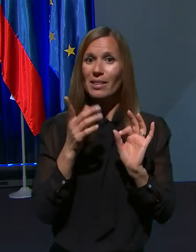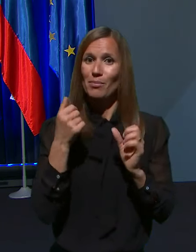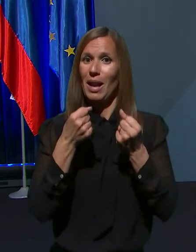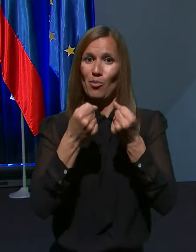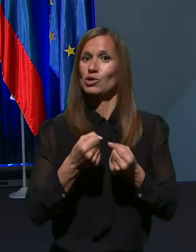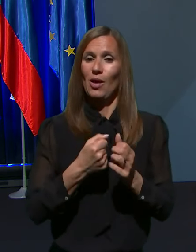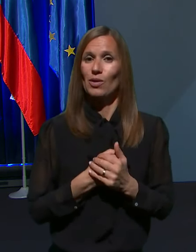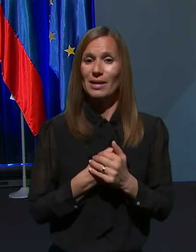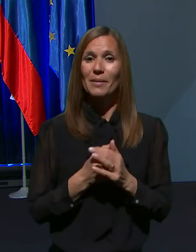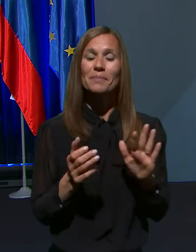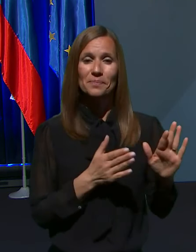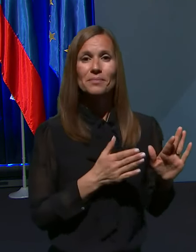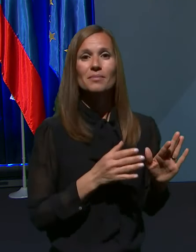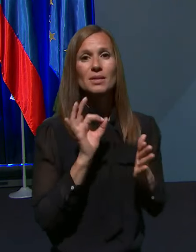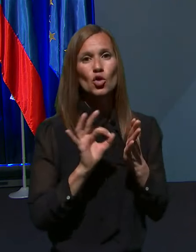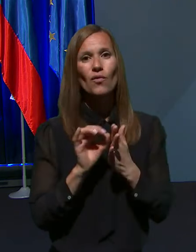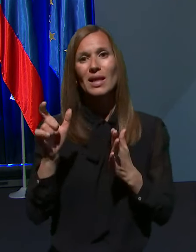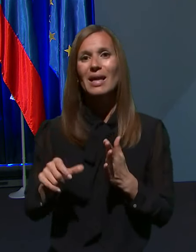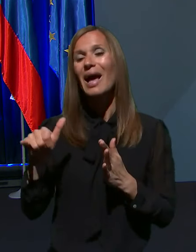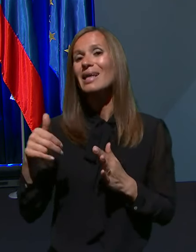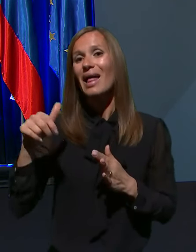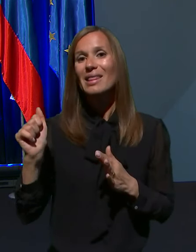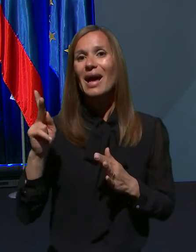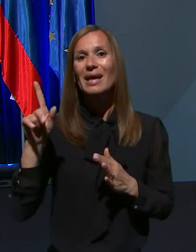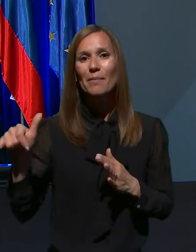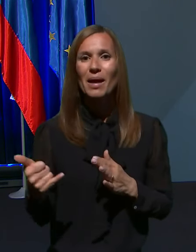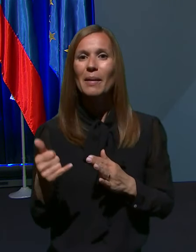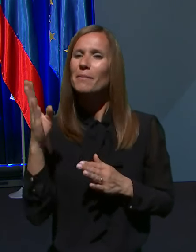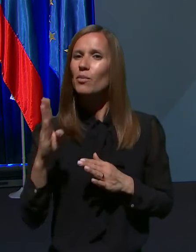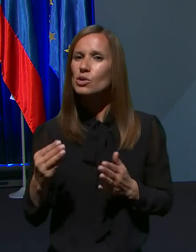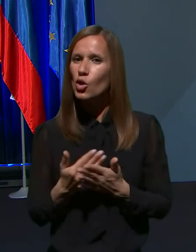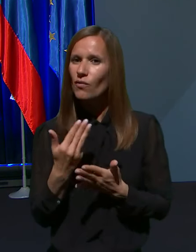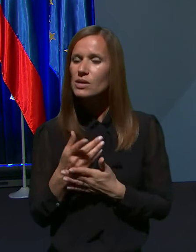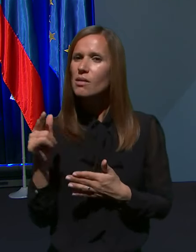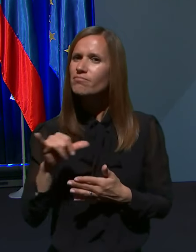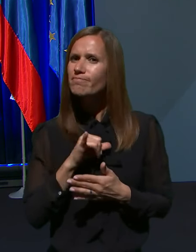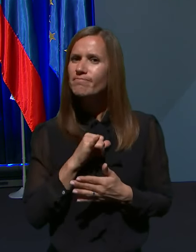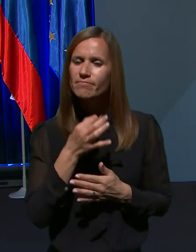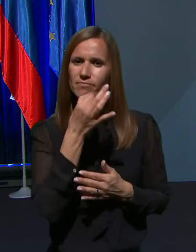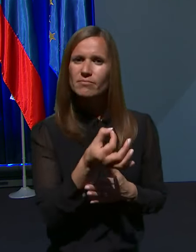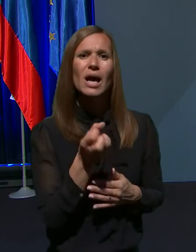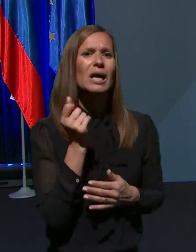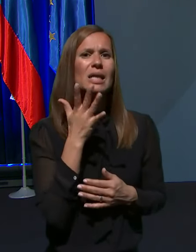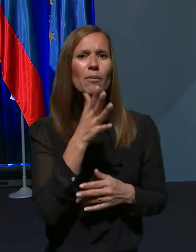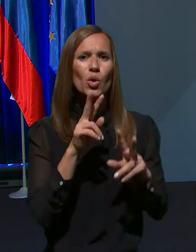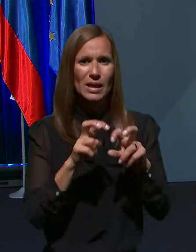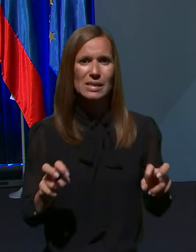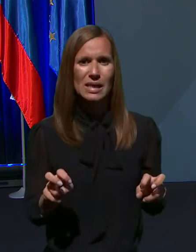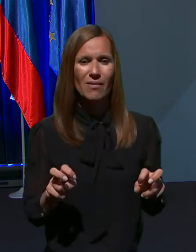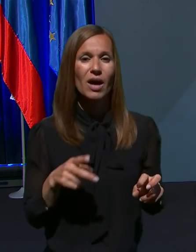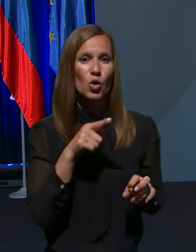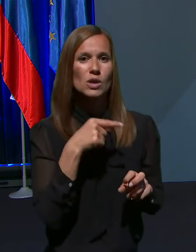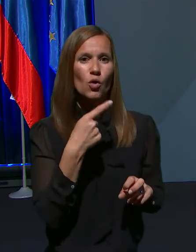lepa, novinarko Jano Krebel iz Primorskih novic pa zanima, kdaj bo raziskava, o kateri ste govorili,